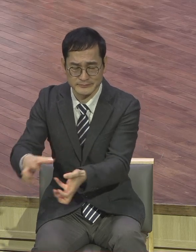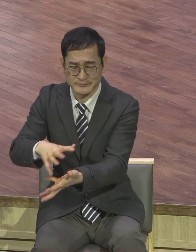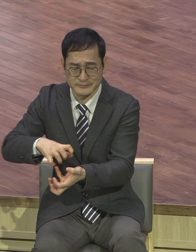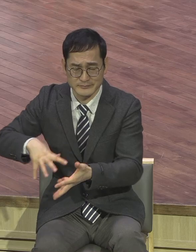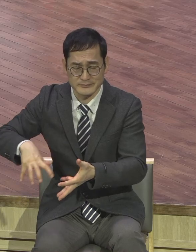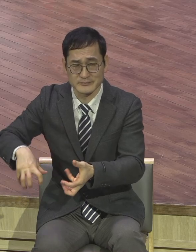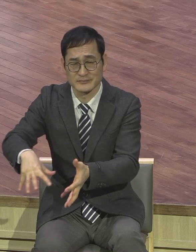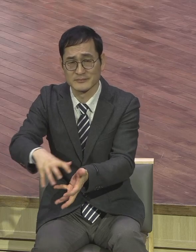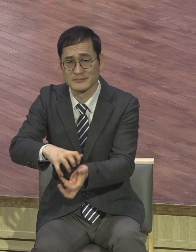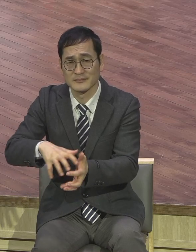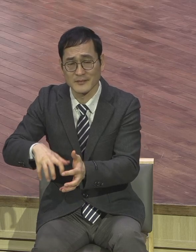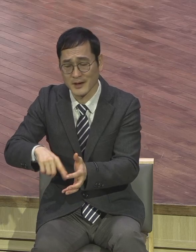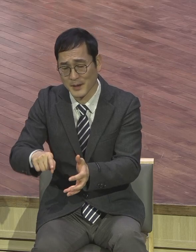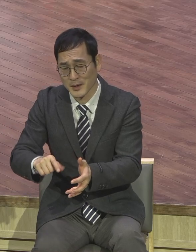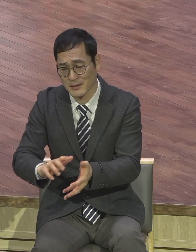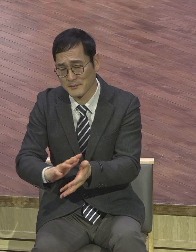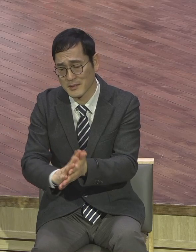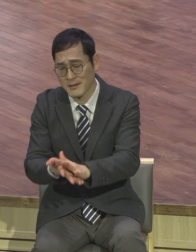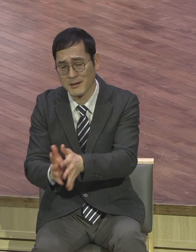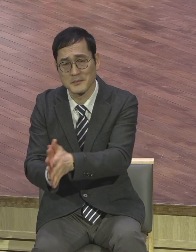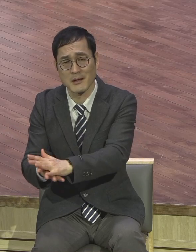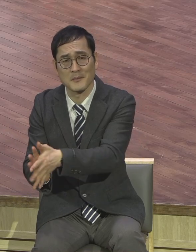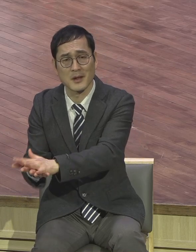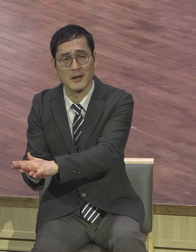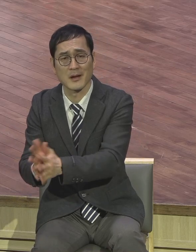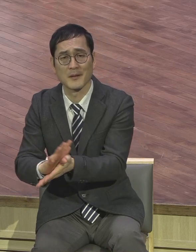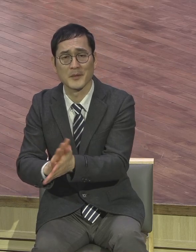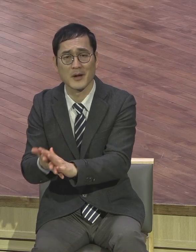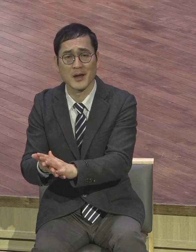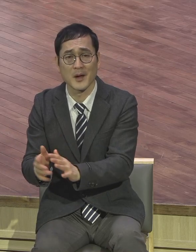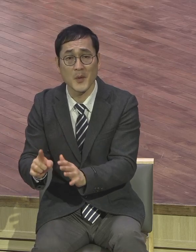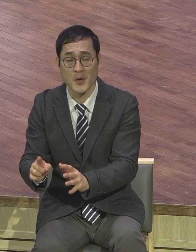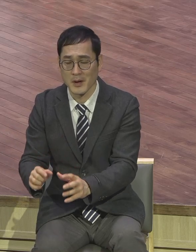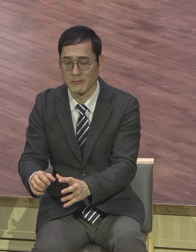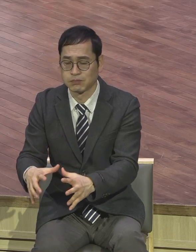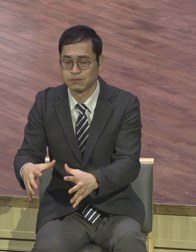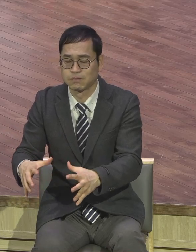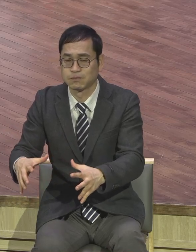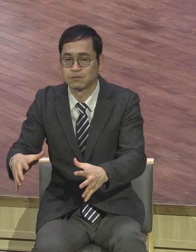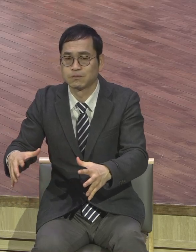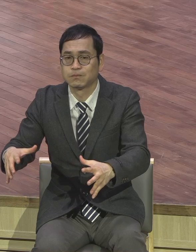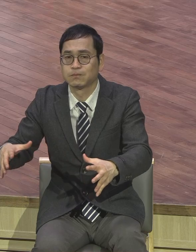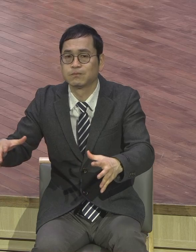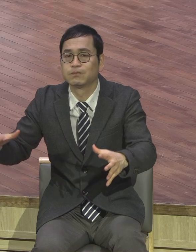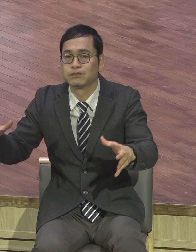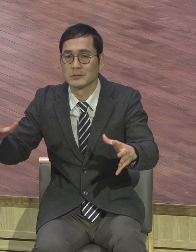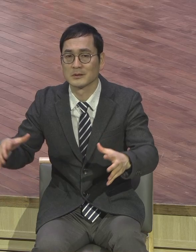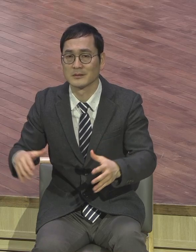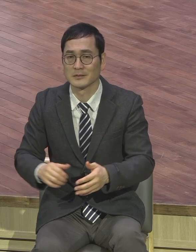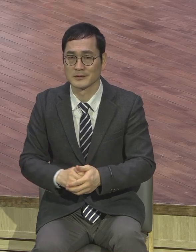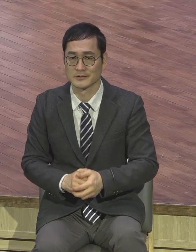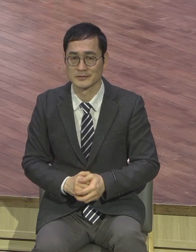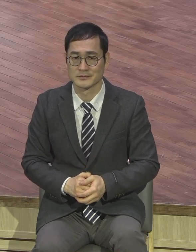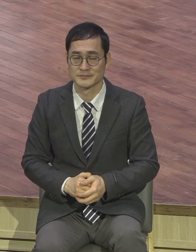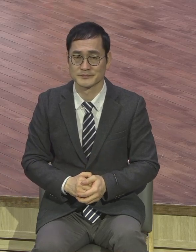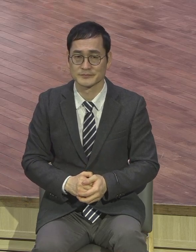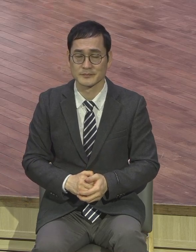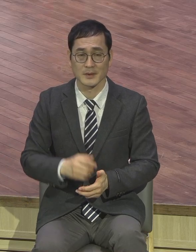변화시켜 버려요. 어떻게 변화시키면 부풀게 하는 것 부풀게 확 영적으로 영적으로